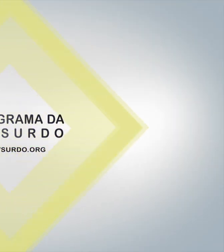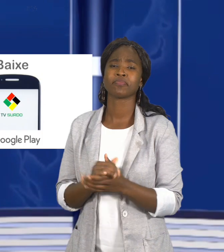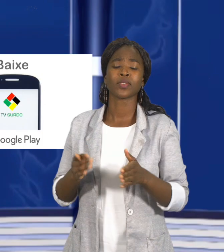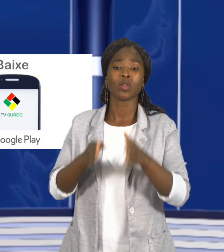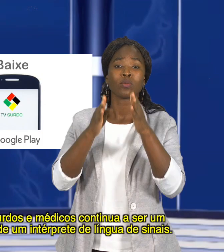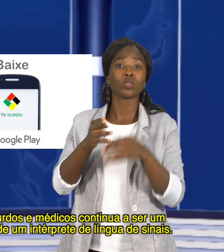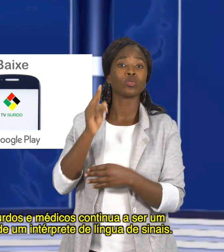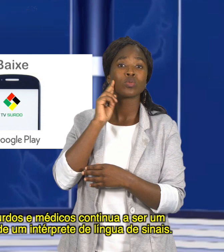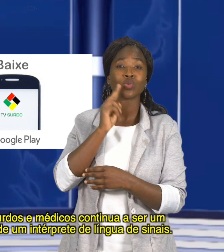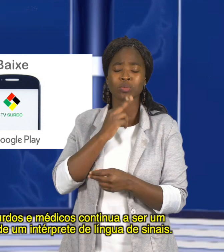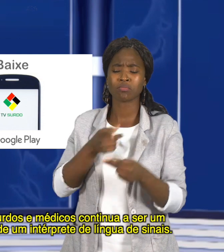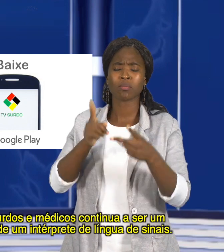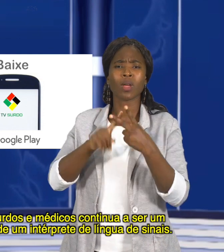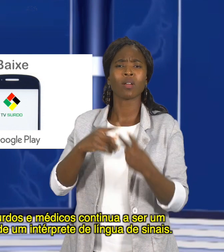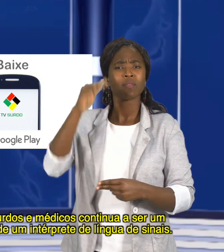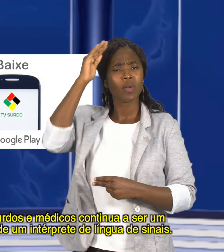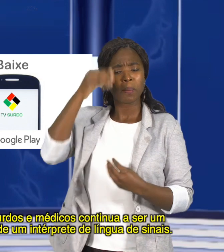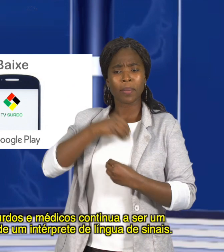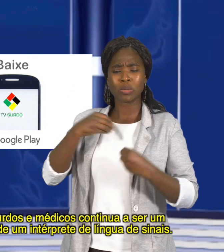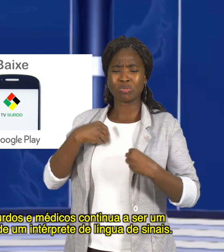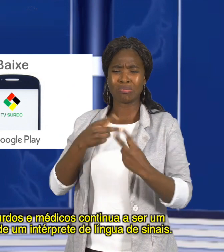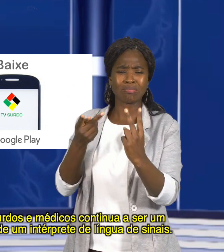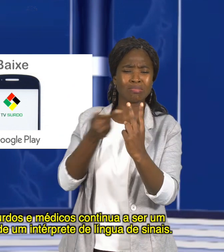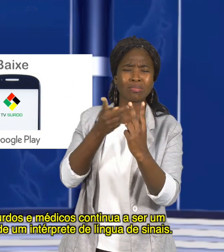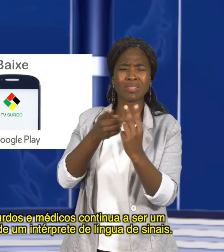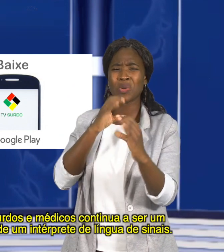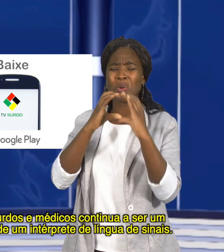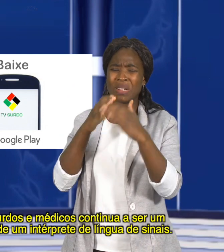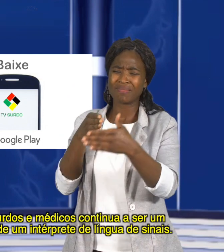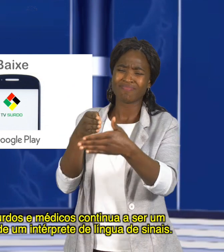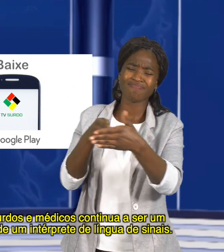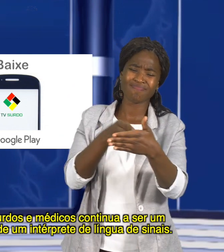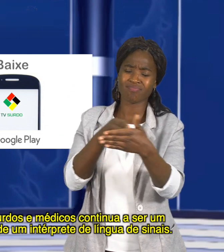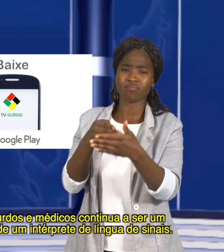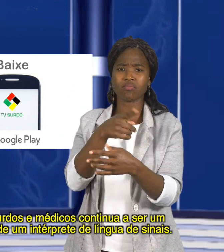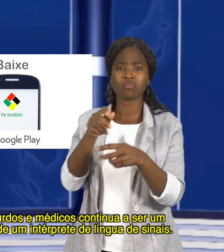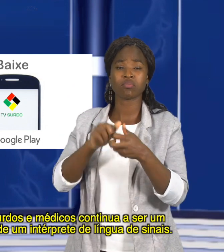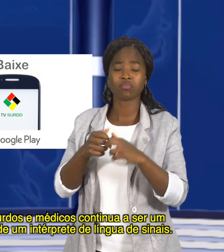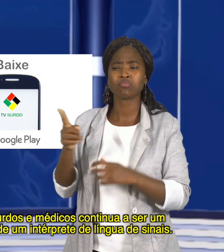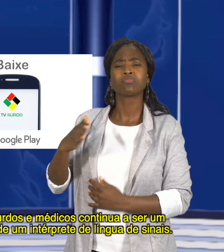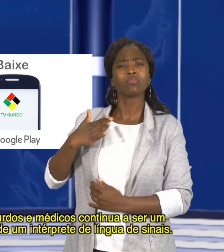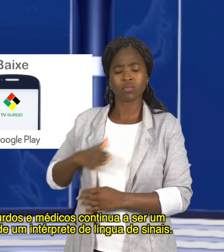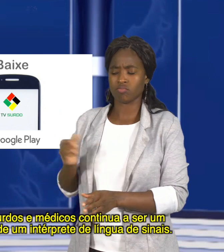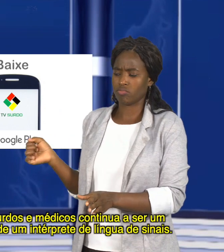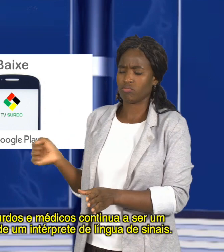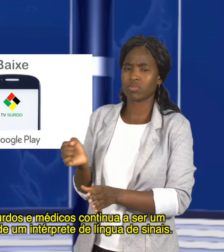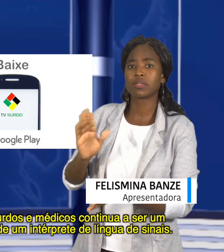A comunicação entre pacientes surdos e médicos continua a ser um problema, o que exige a presença de um